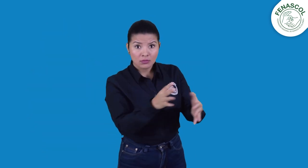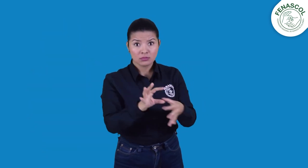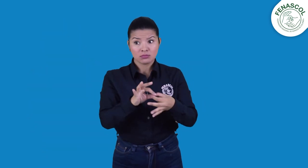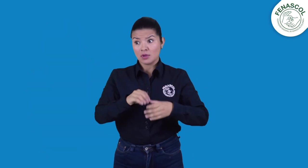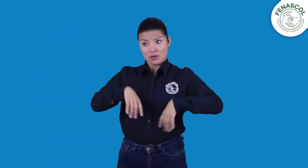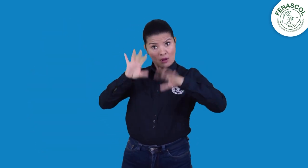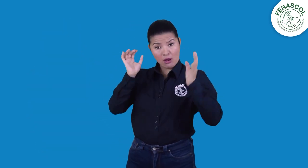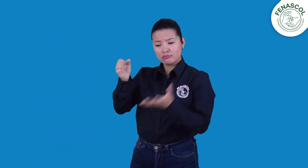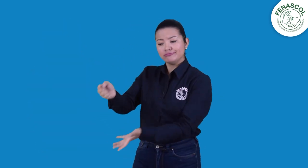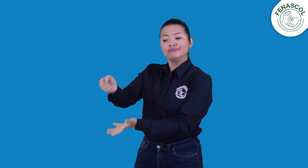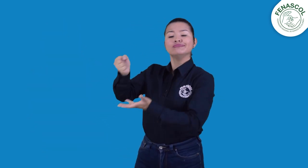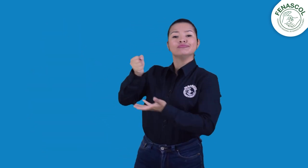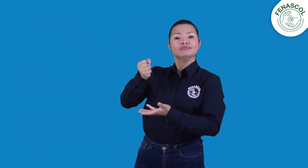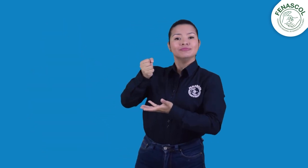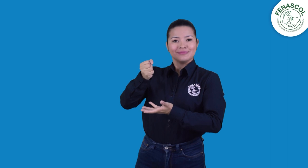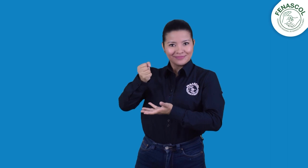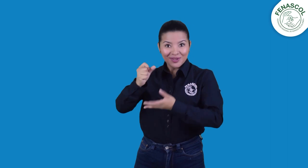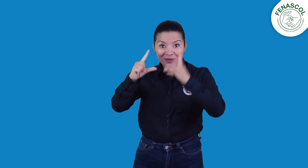Los dejo con una foto de ese día.